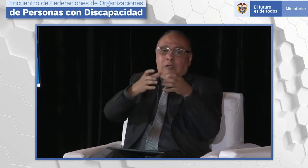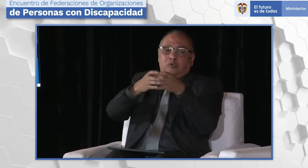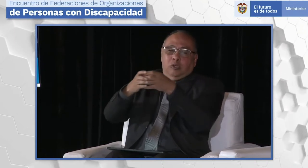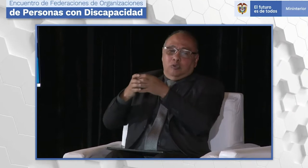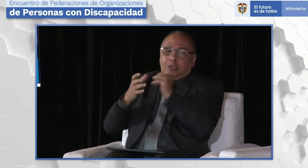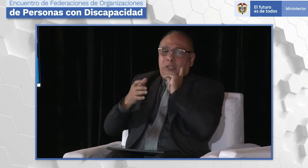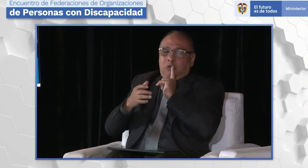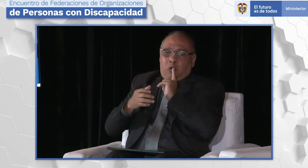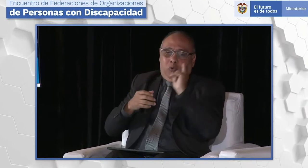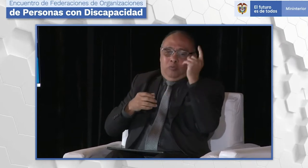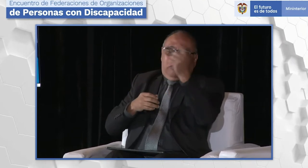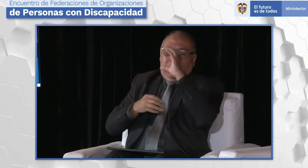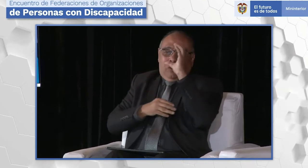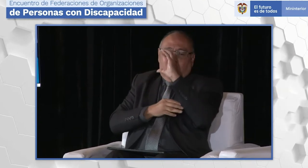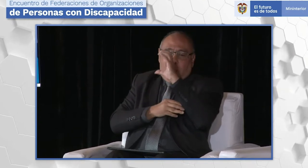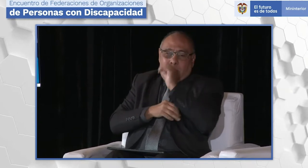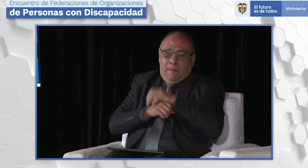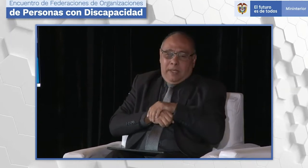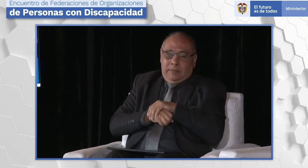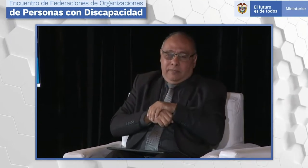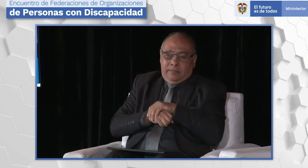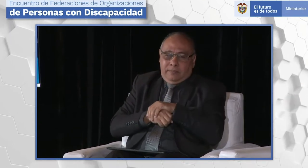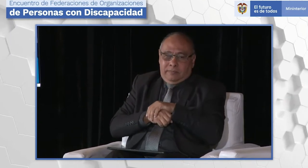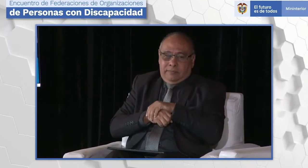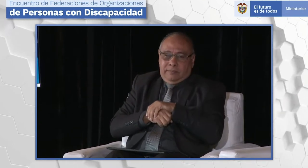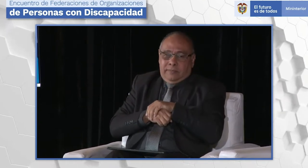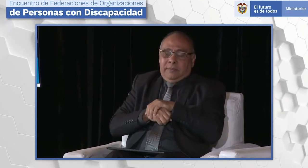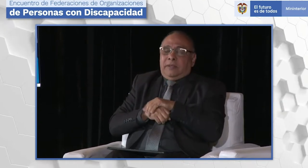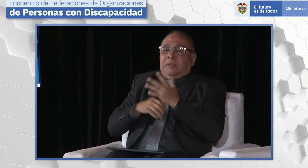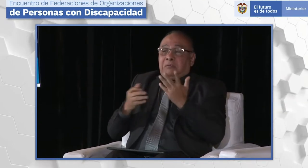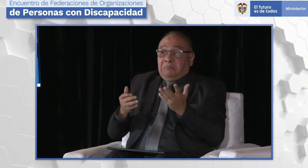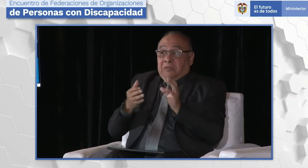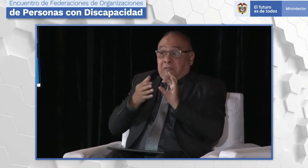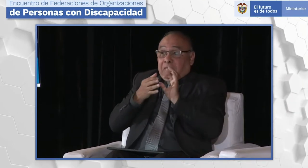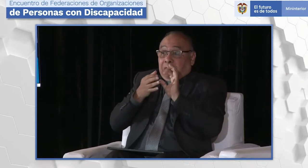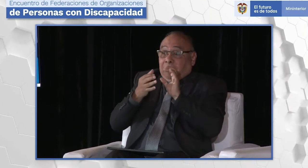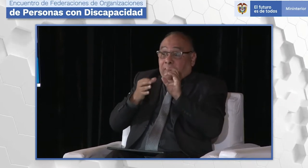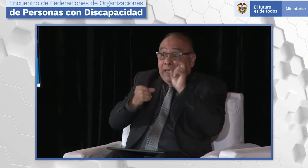de Sordos de Colombia, tenemos 31 asociaciones federadas a nivel nacional.